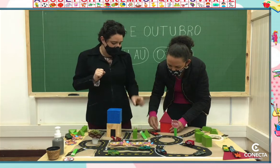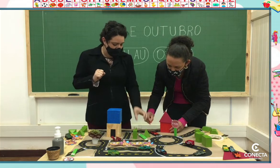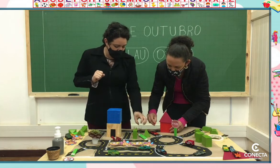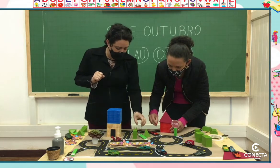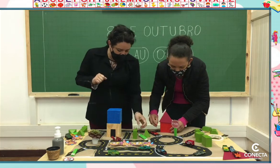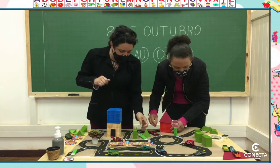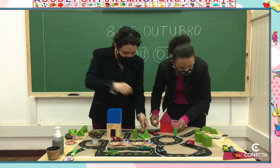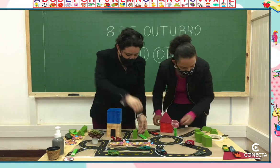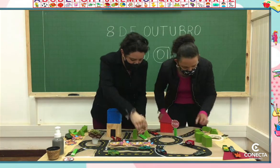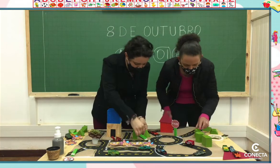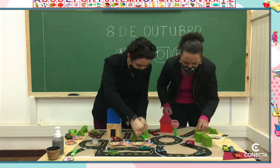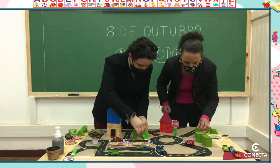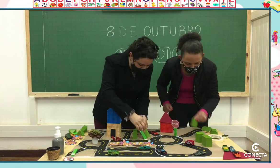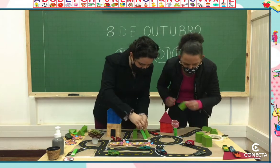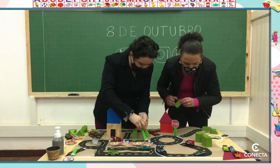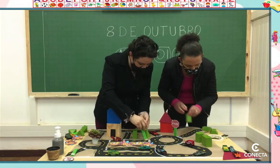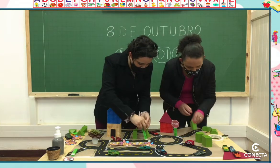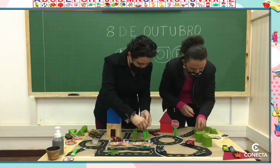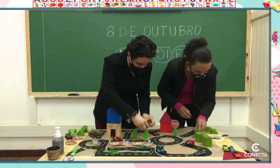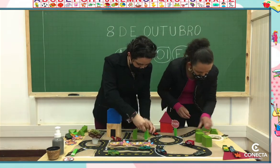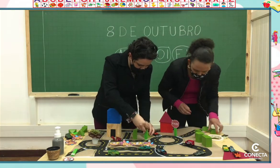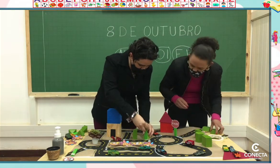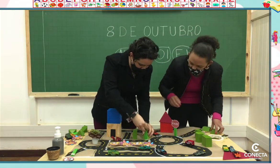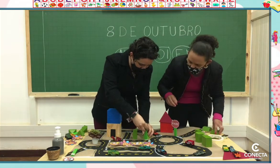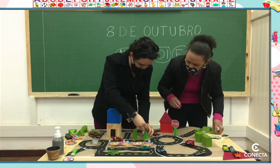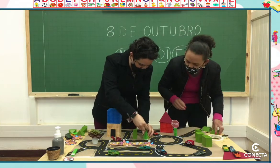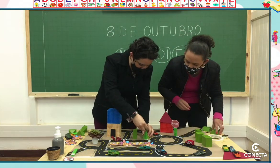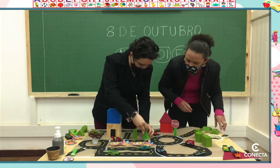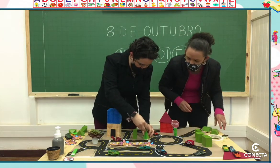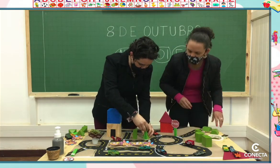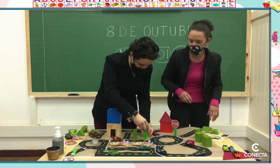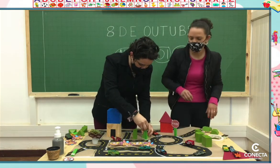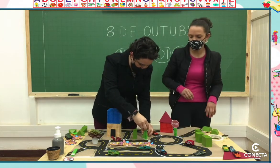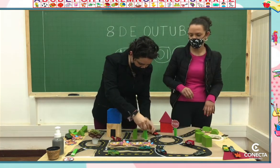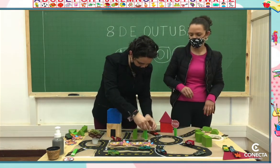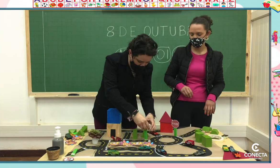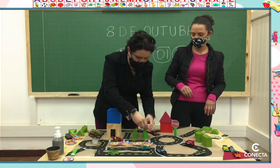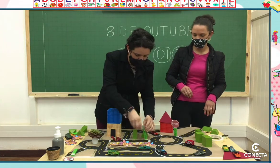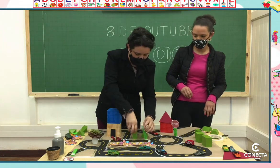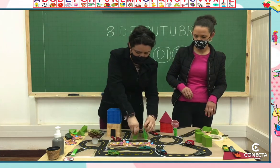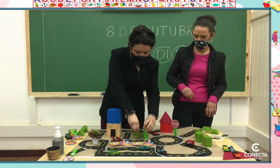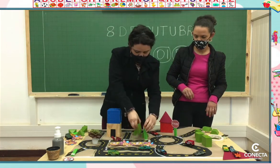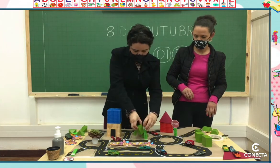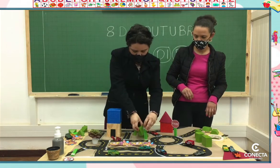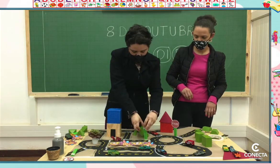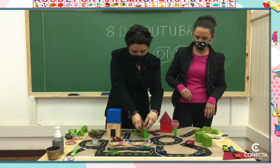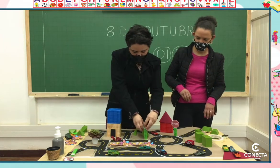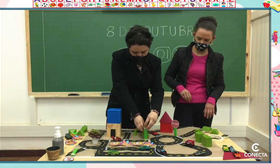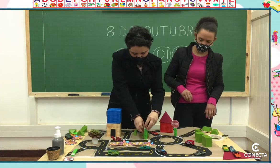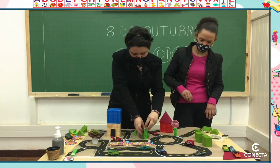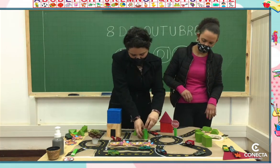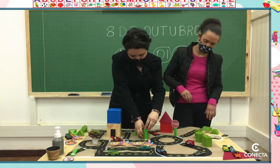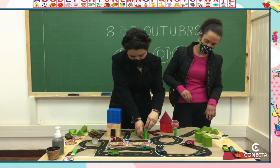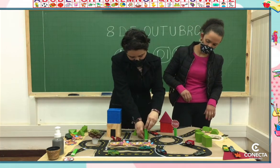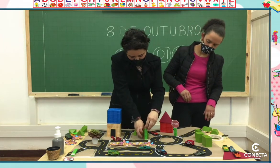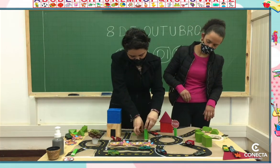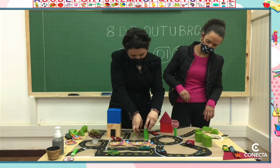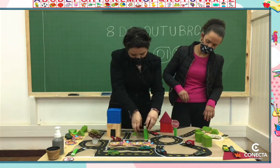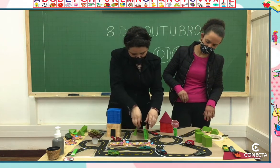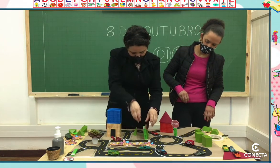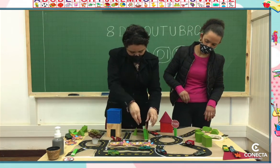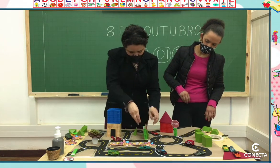As casas, os prédios. É, professora Lilian. Acho que vamos colocar isso aqui do ladinho. Isso. vou trocar. Isso, pra cá.